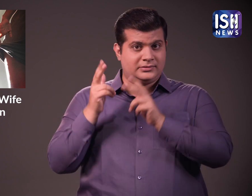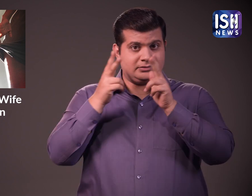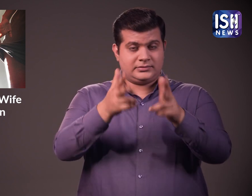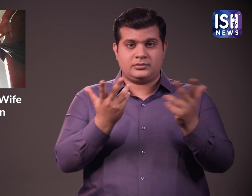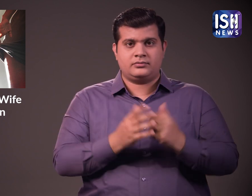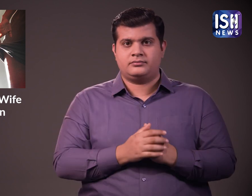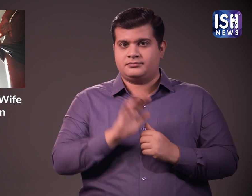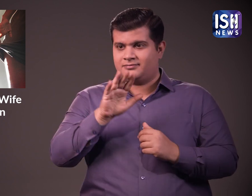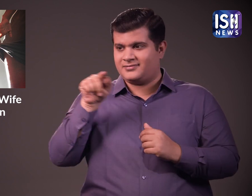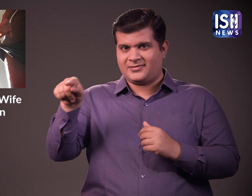दुकान